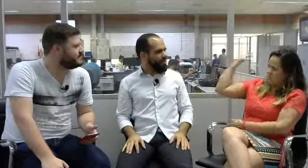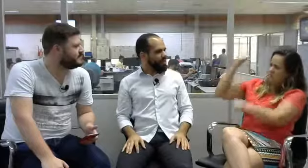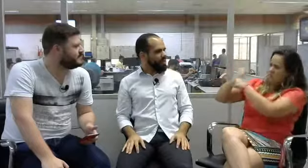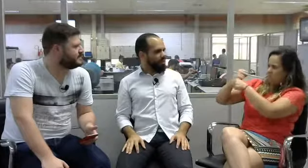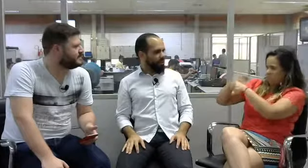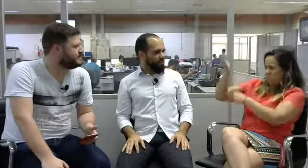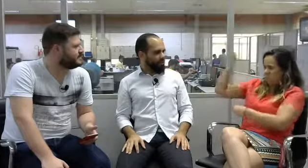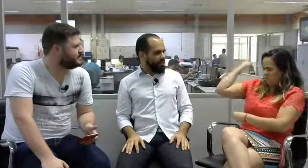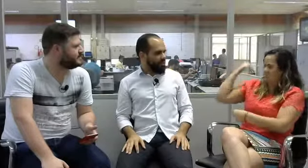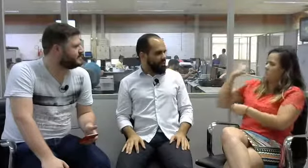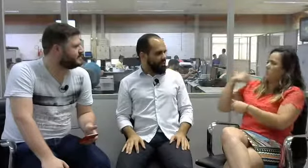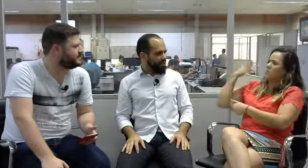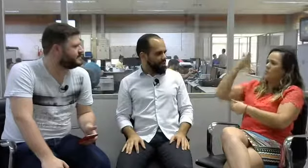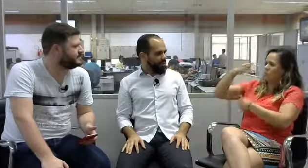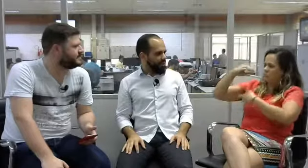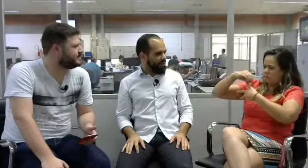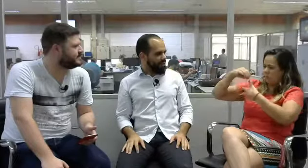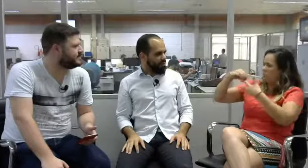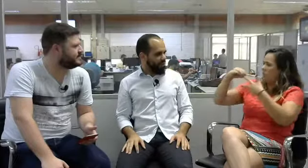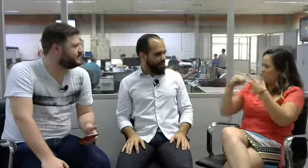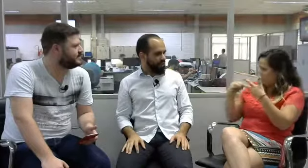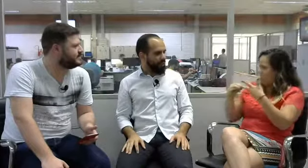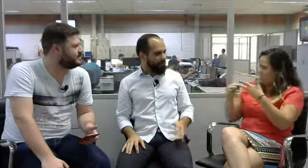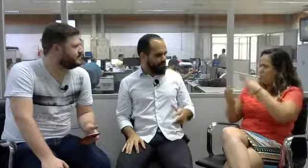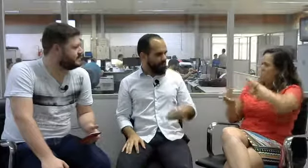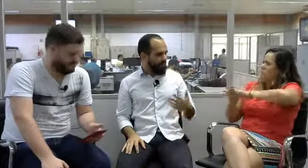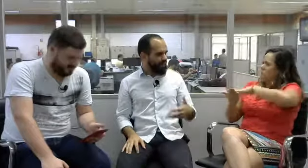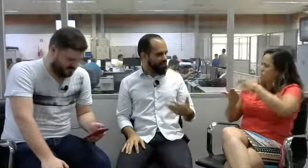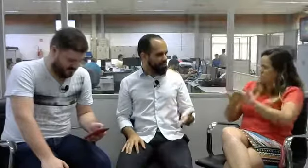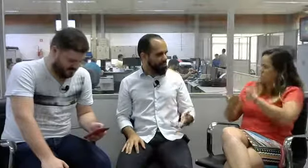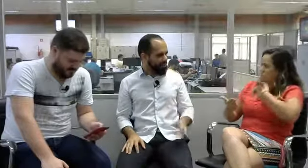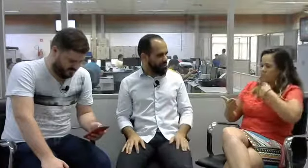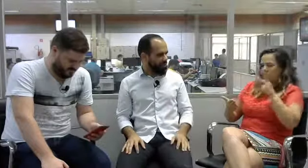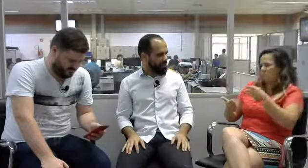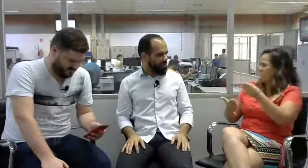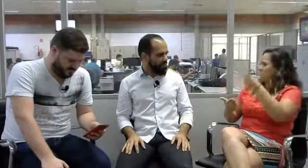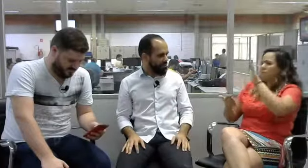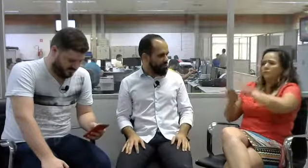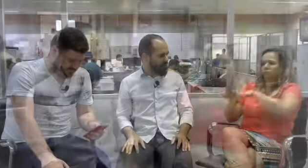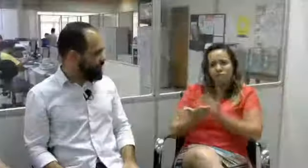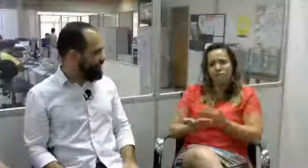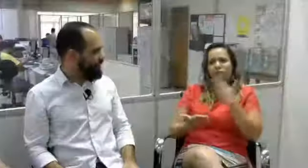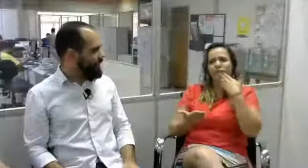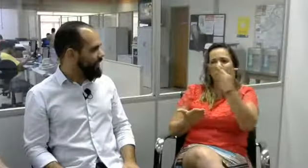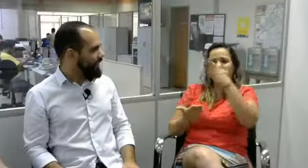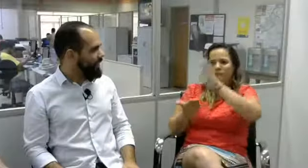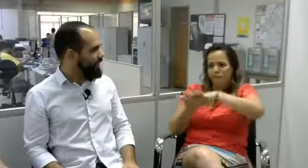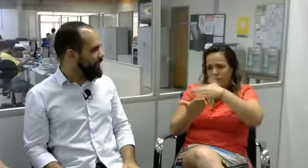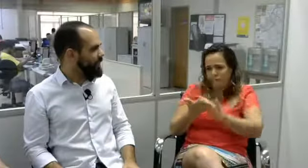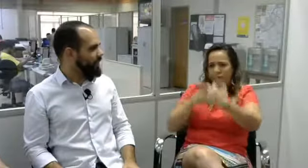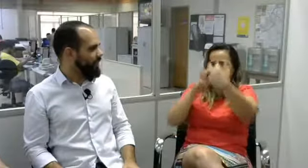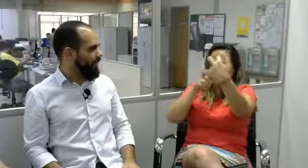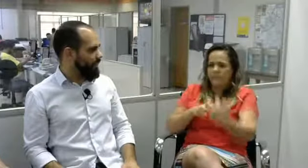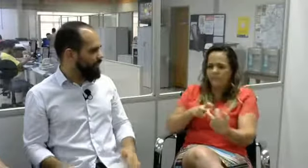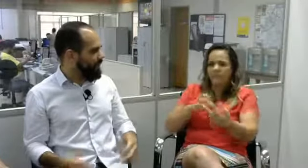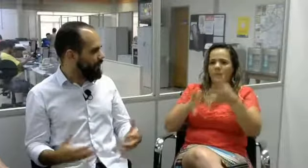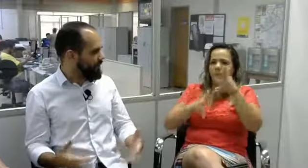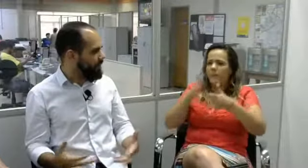Ela está dizendo que, no passado, ela já fez a prova do Enem outras vezes, e ela teve a presença de